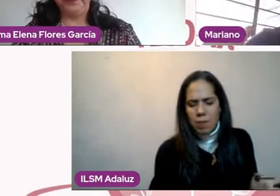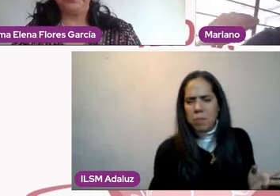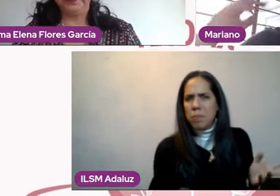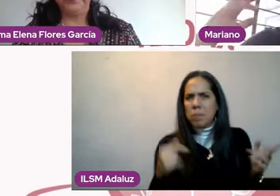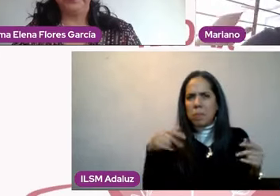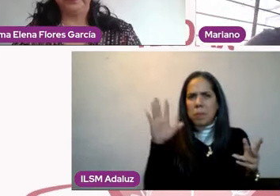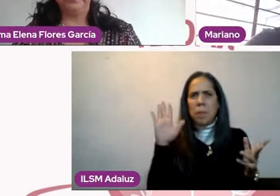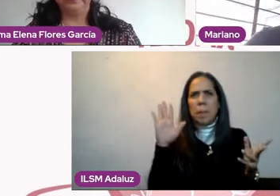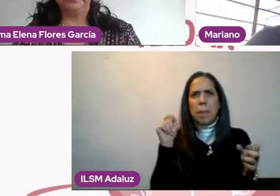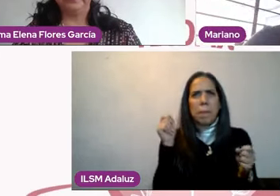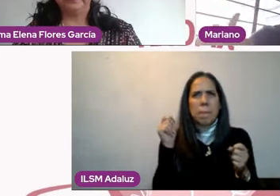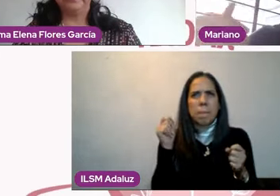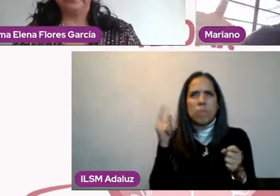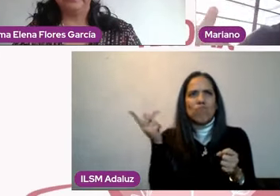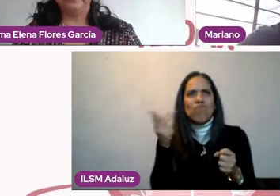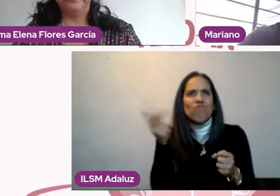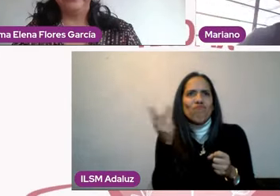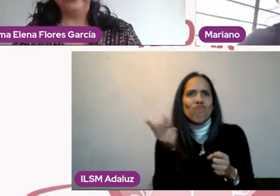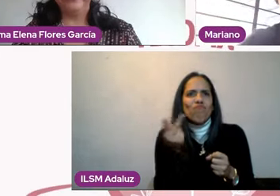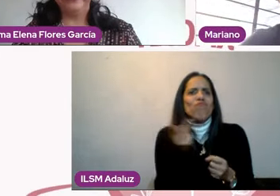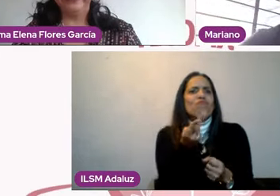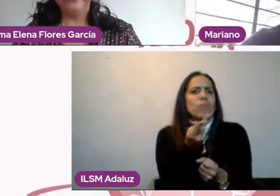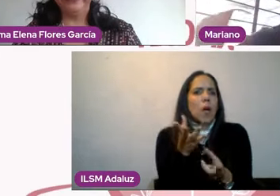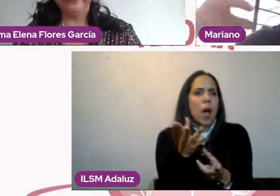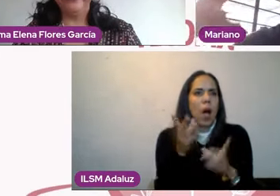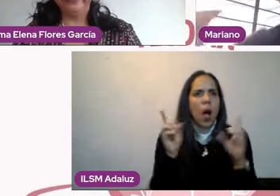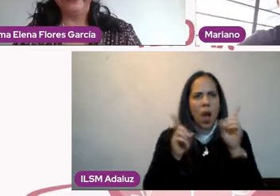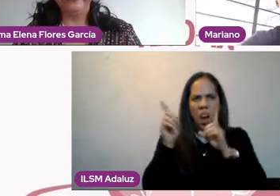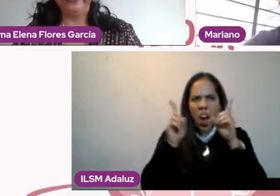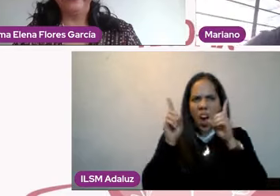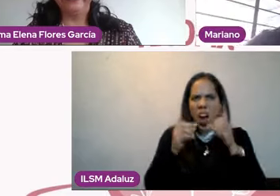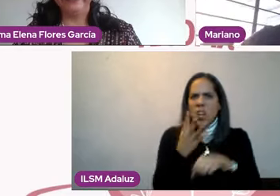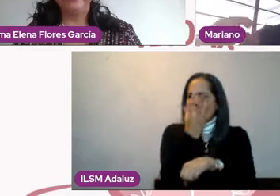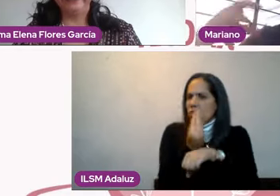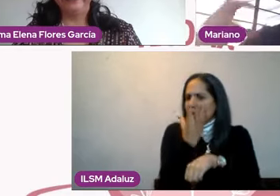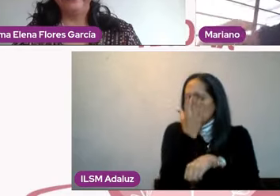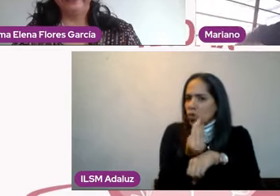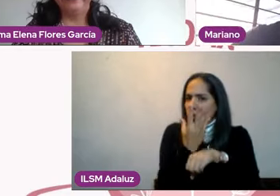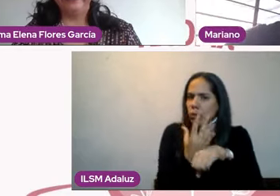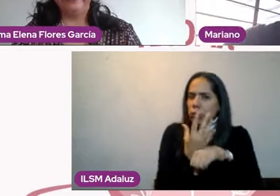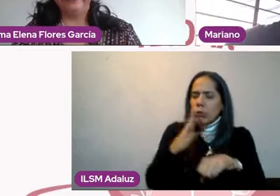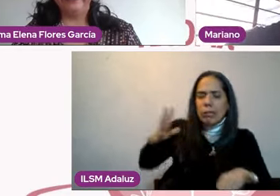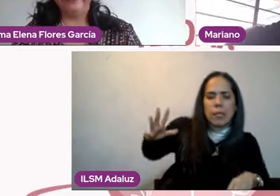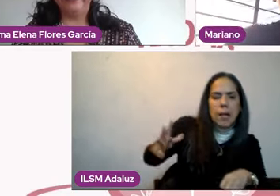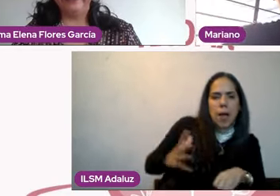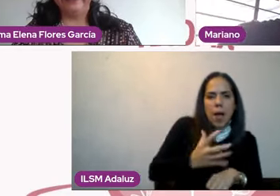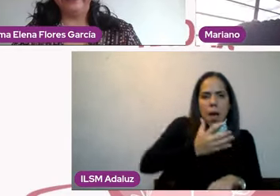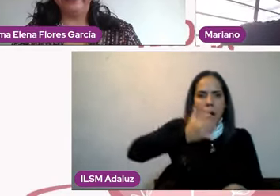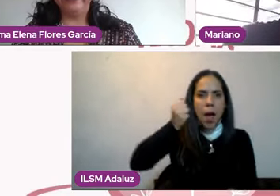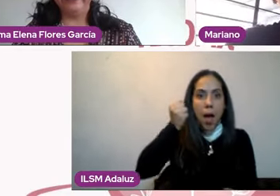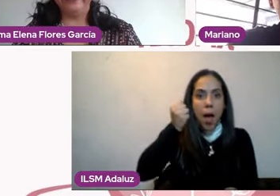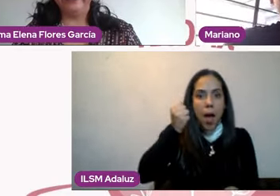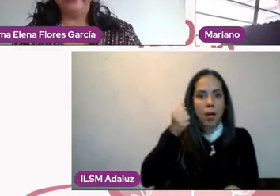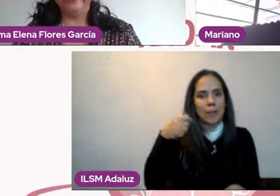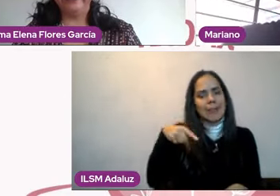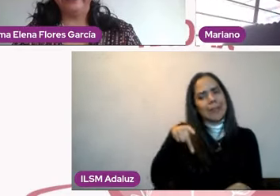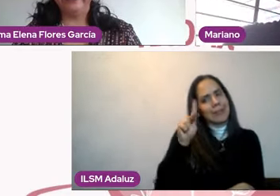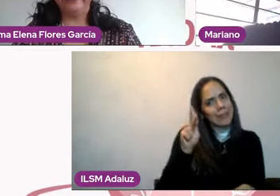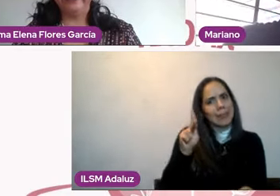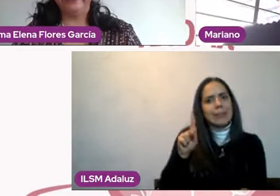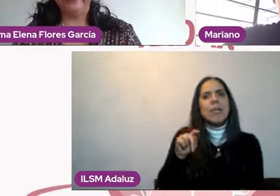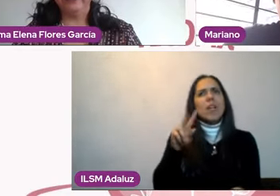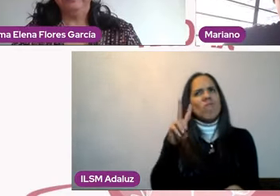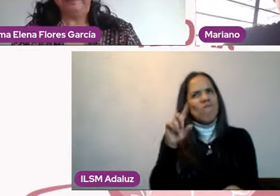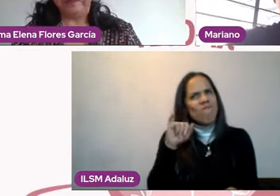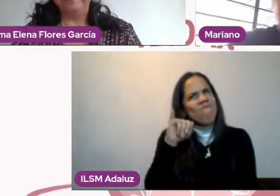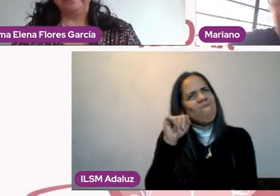¿no? Que es una cuestión de casi casi de talacha, de esfuerzo, de... Y aunque tiene un cierto